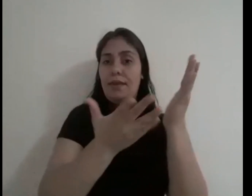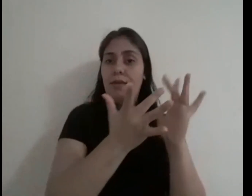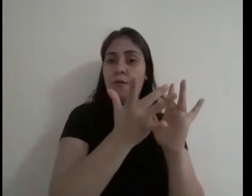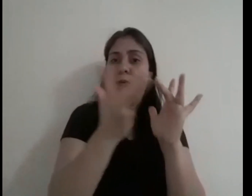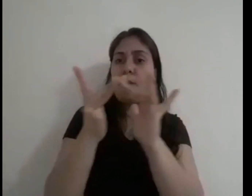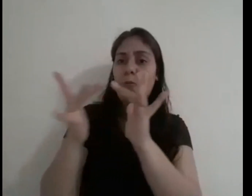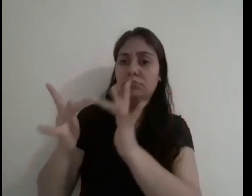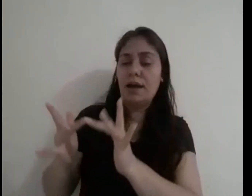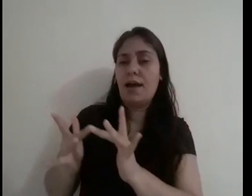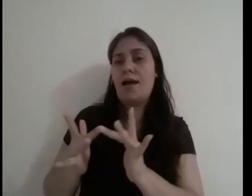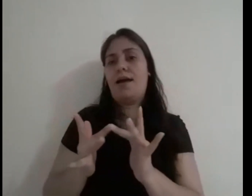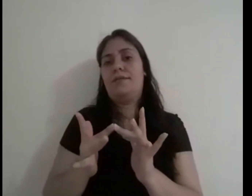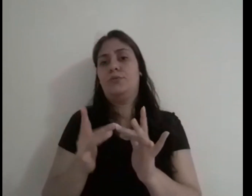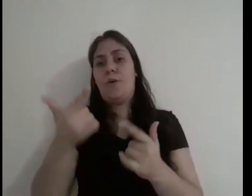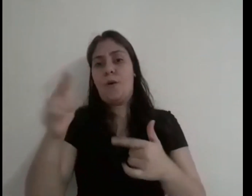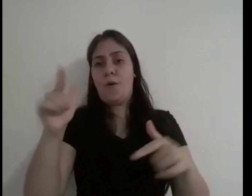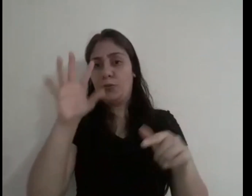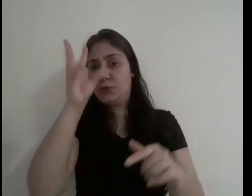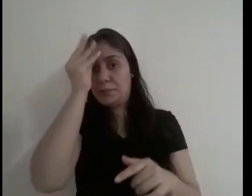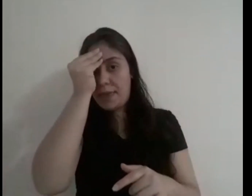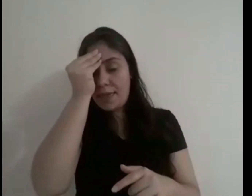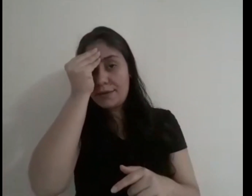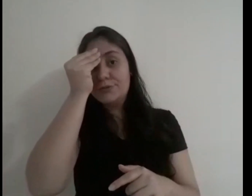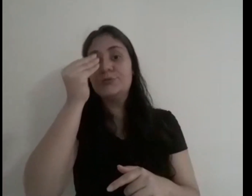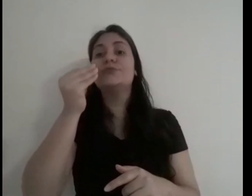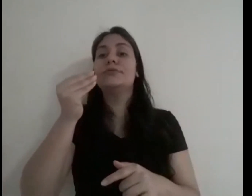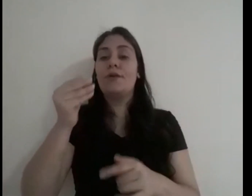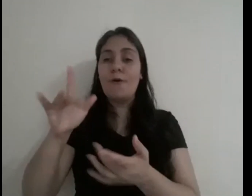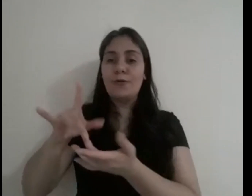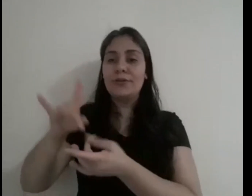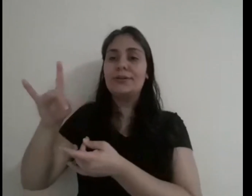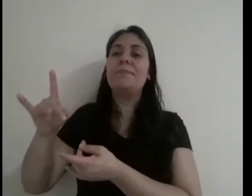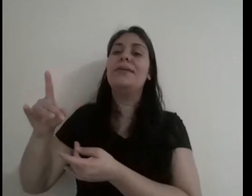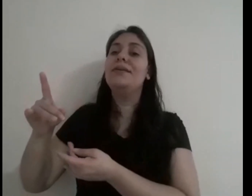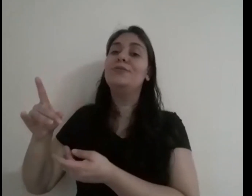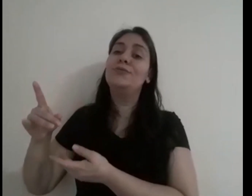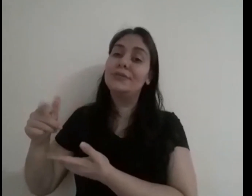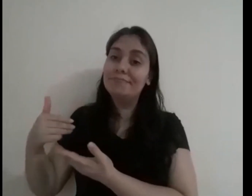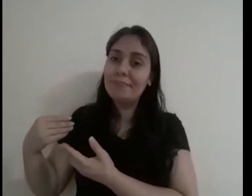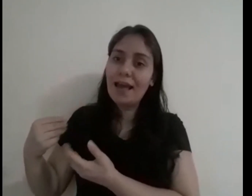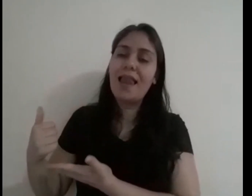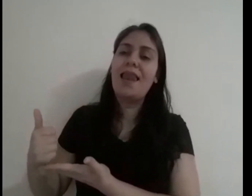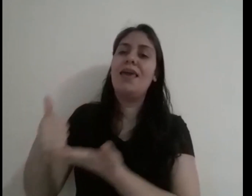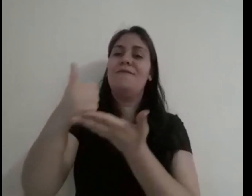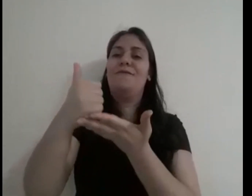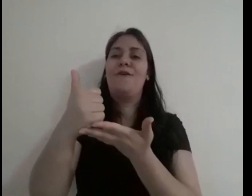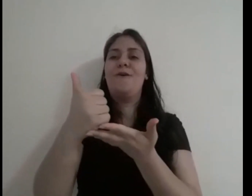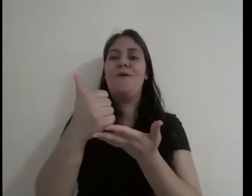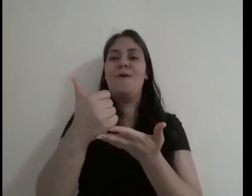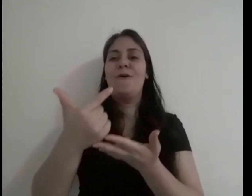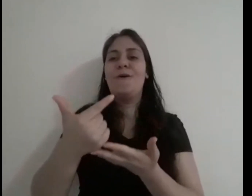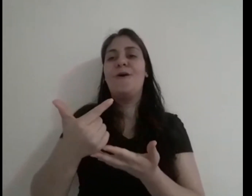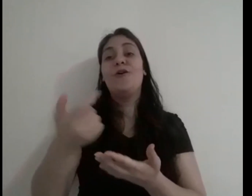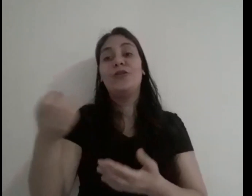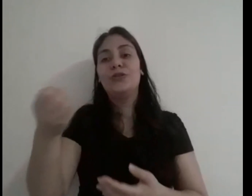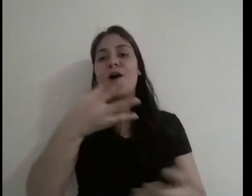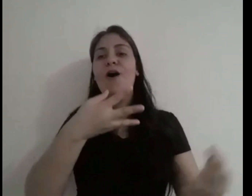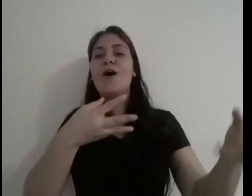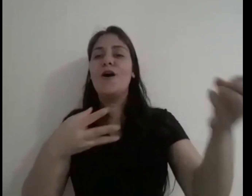né? Que ele perdeu contato com vários médiums. Então, os espíritos interviram nessa questão de